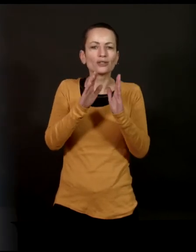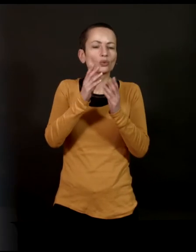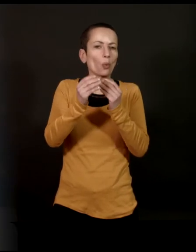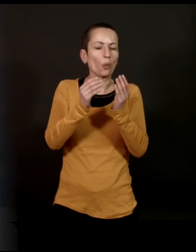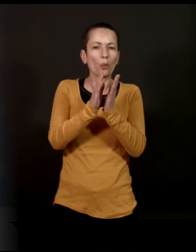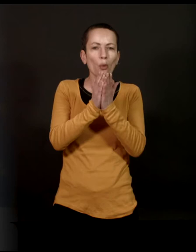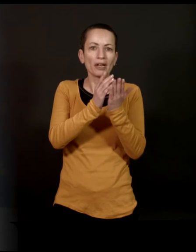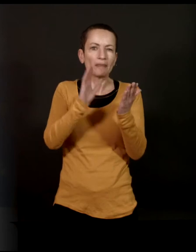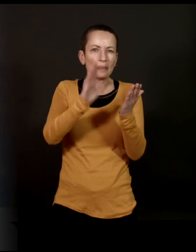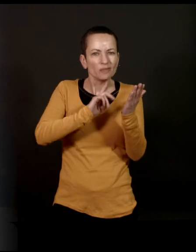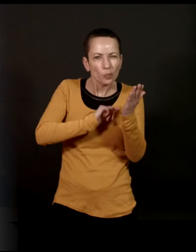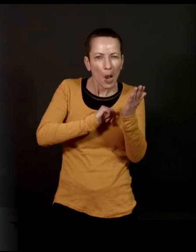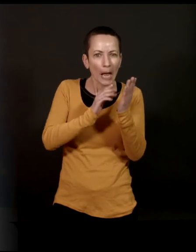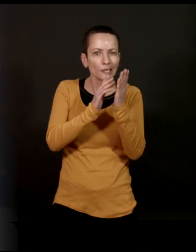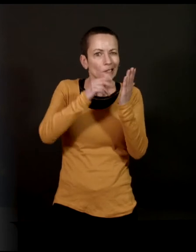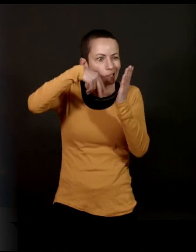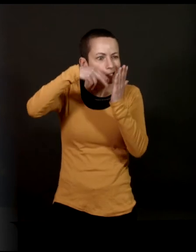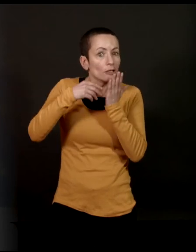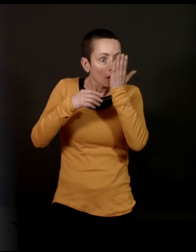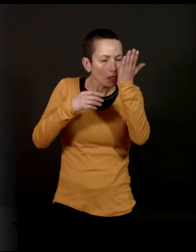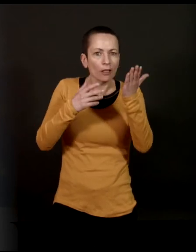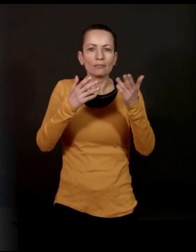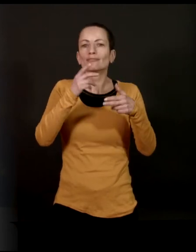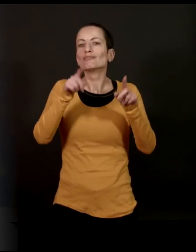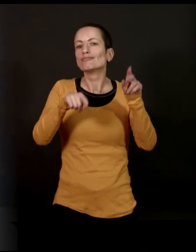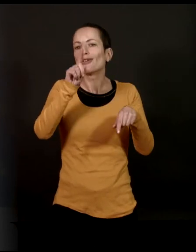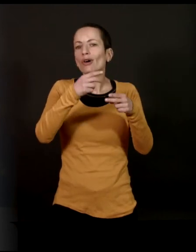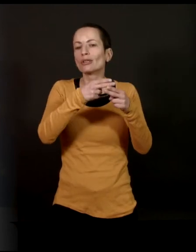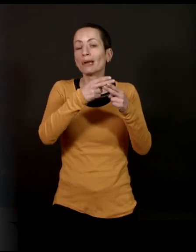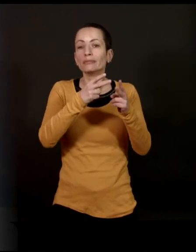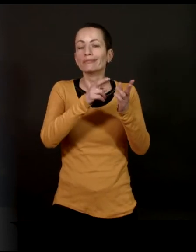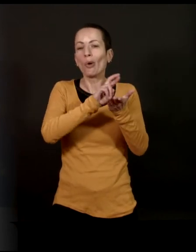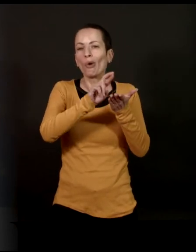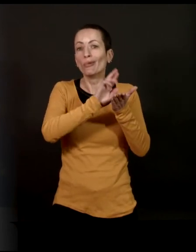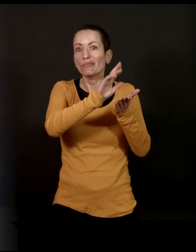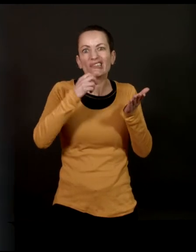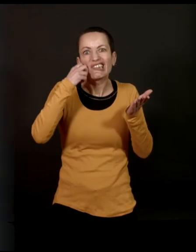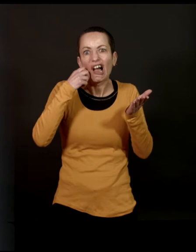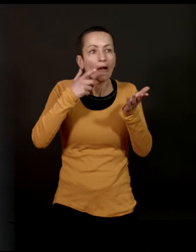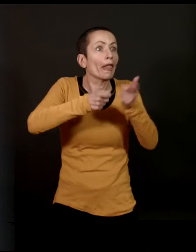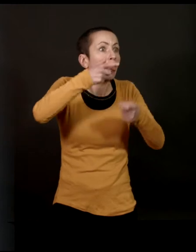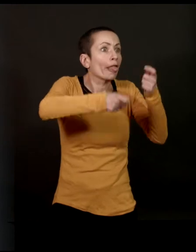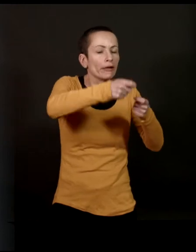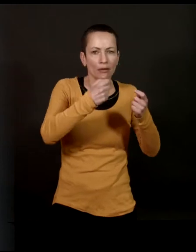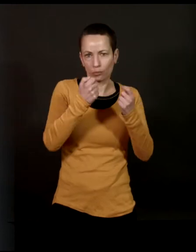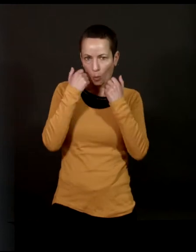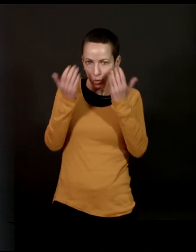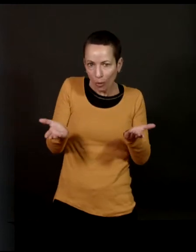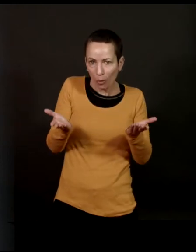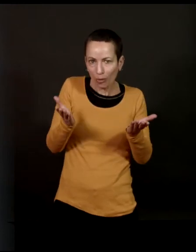suspense qu'on dévore un petit peu comme ça et qu'on appelle même parfois des romans de gare, était un peu honteux. Est-ce que, parce qu'on jugeait que c